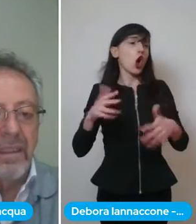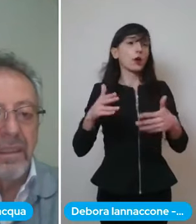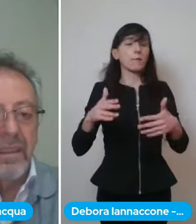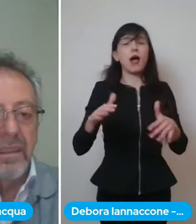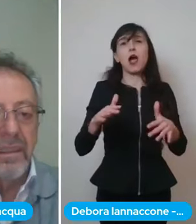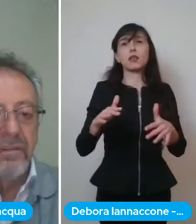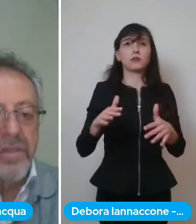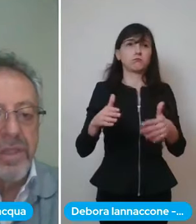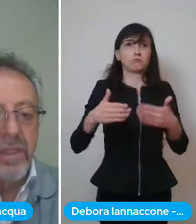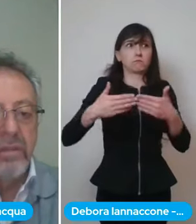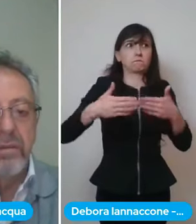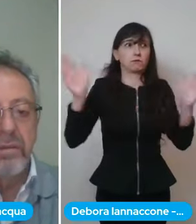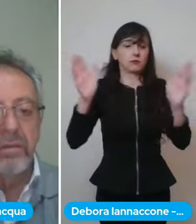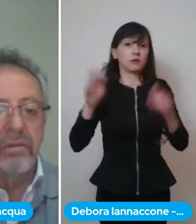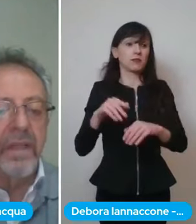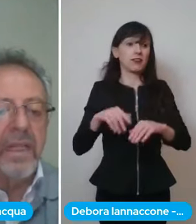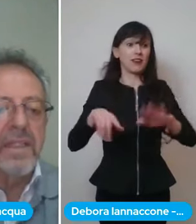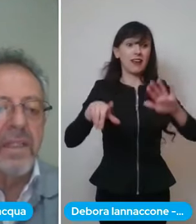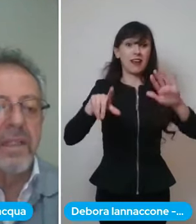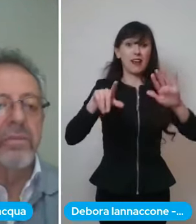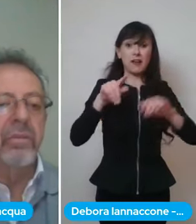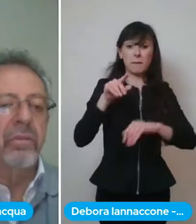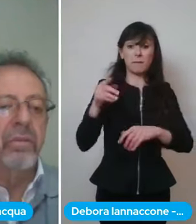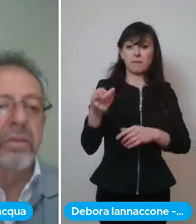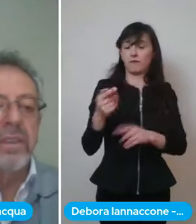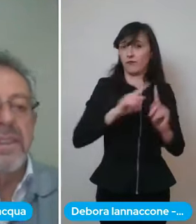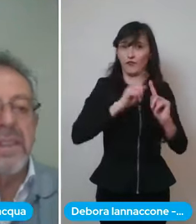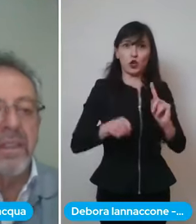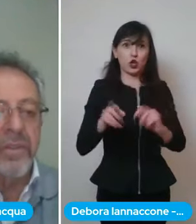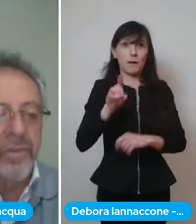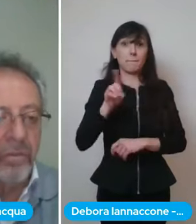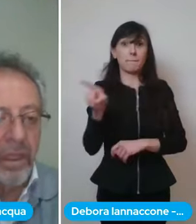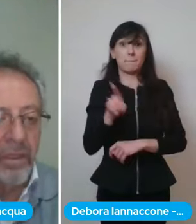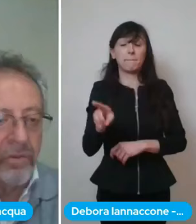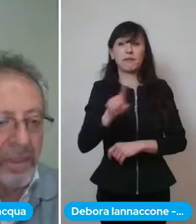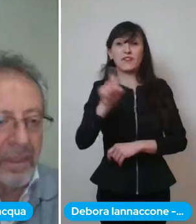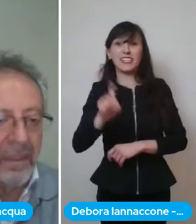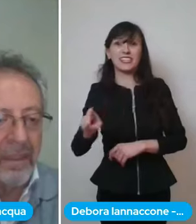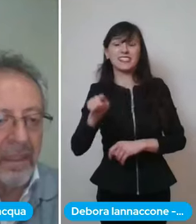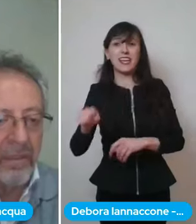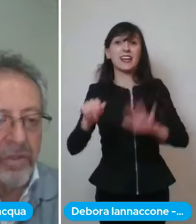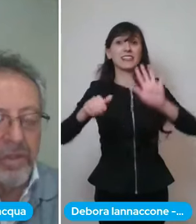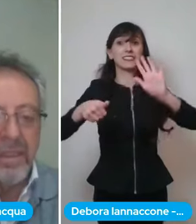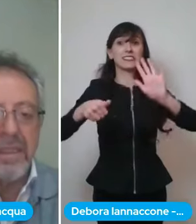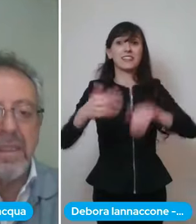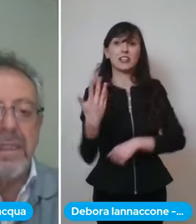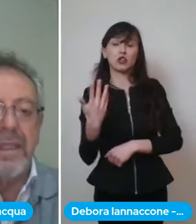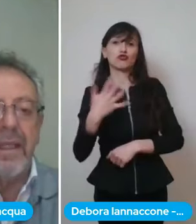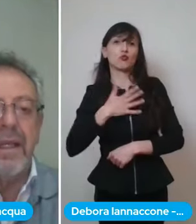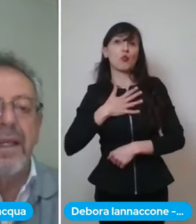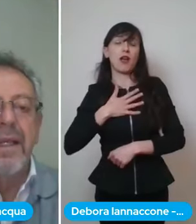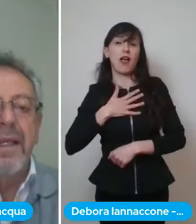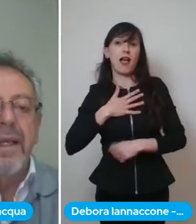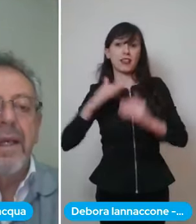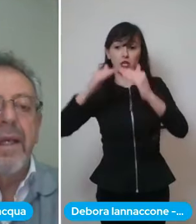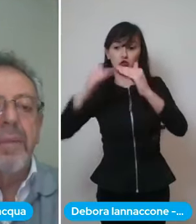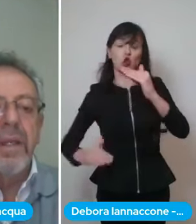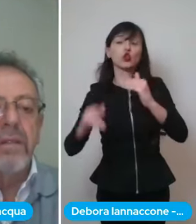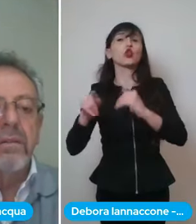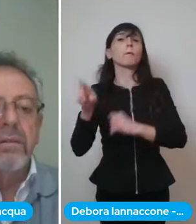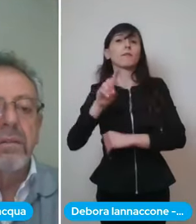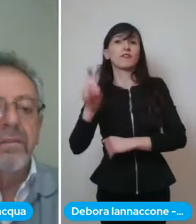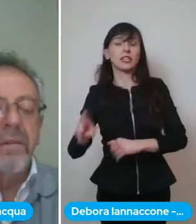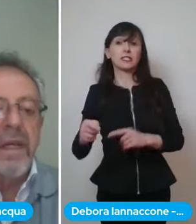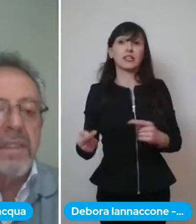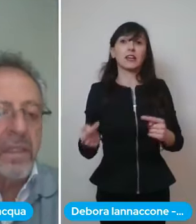anni vaccino pfizer sotto i 65 anni o 70 anni vaccino astrazeneca è